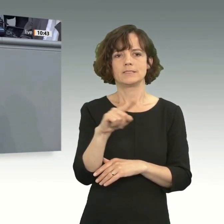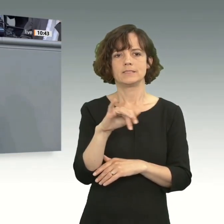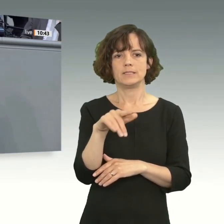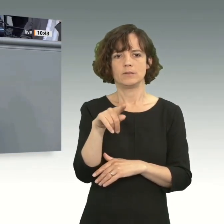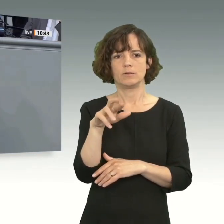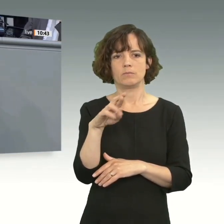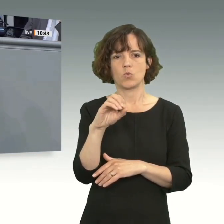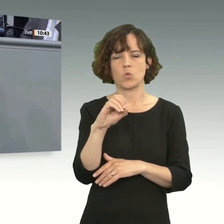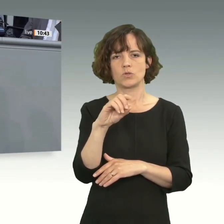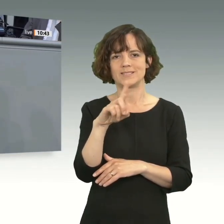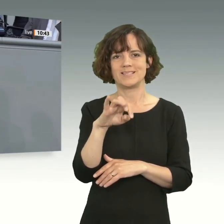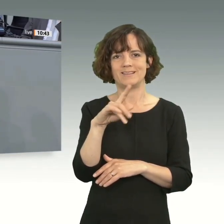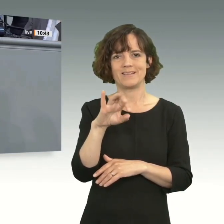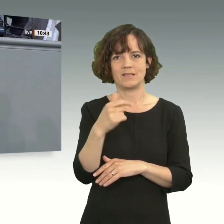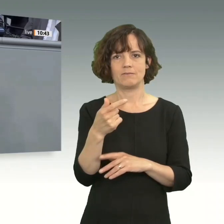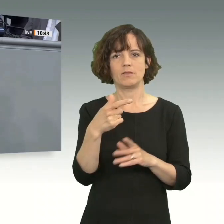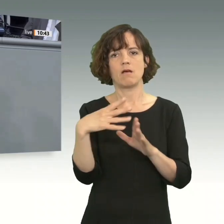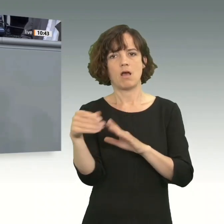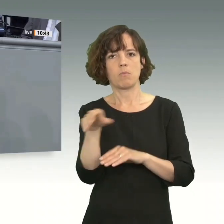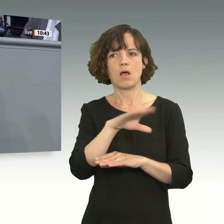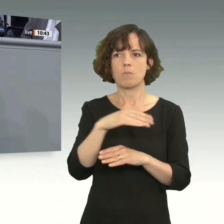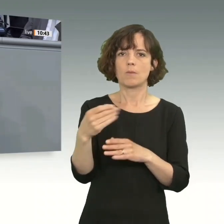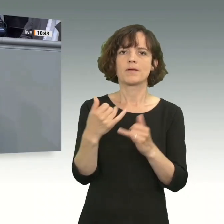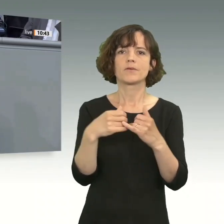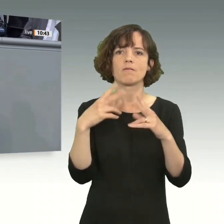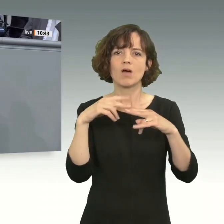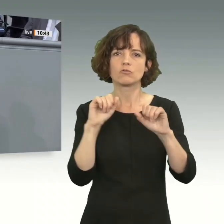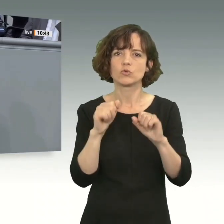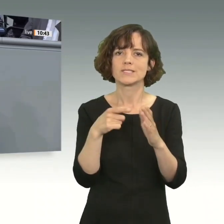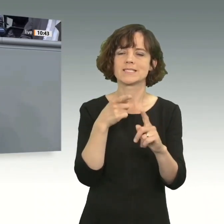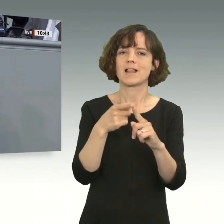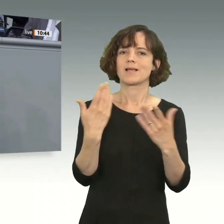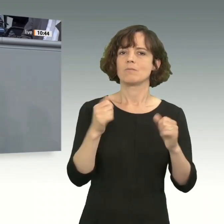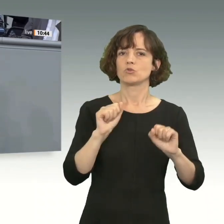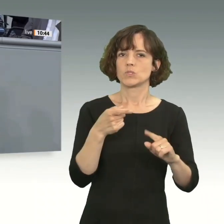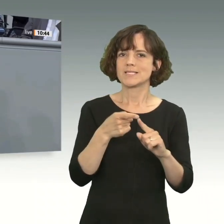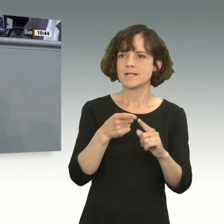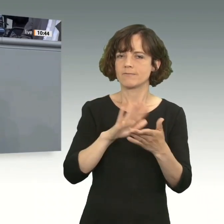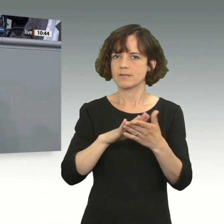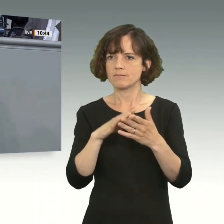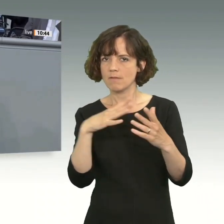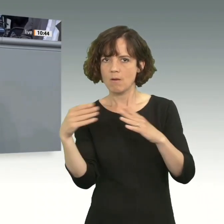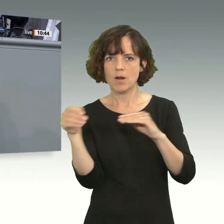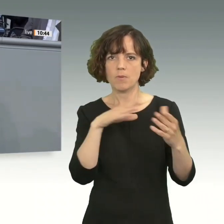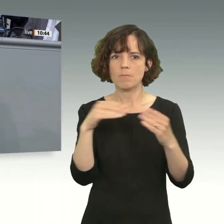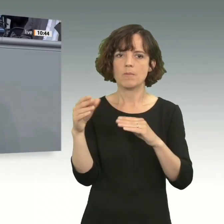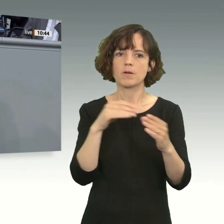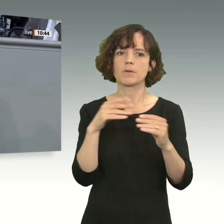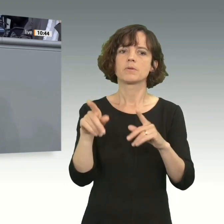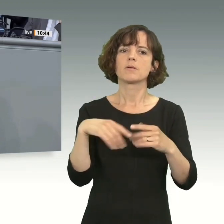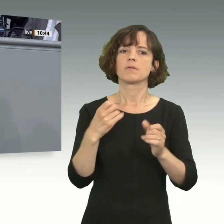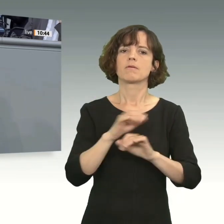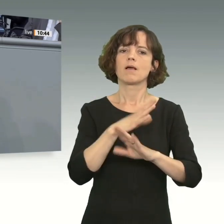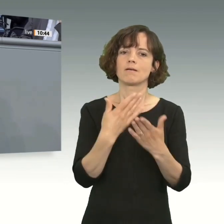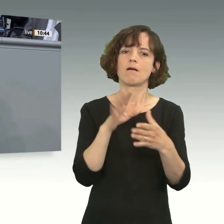Ja, wir können auch gegenseitig Waldschutzziele, Klimaschutzziele, Nachhaltigkeitsziele so verankern, dass sie dem Streitbelegungsmechanismus